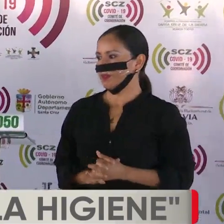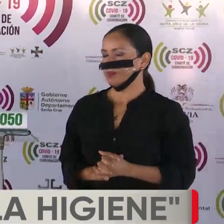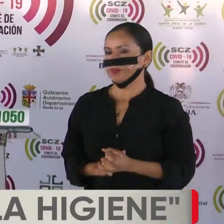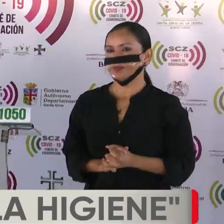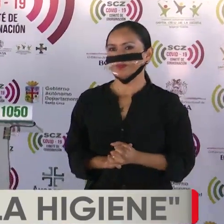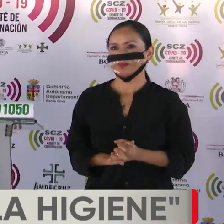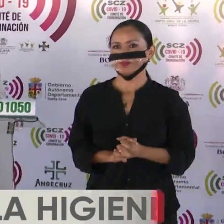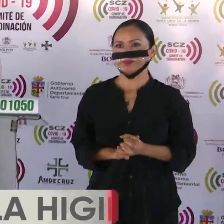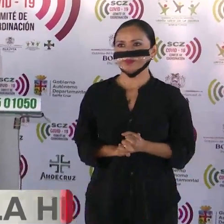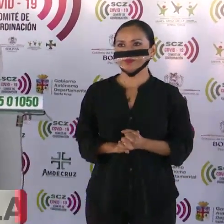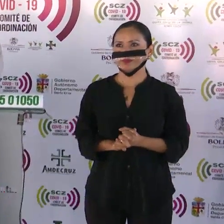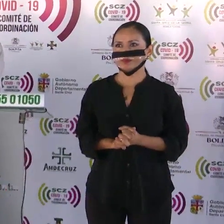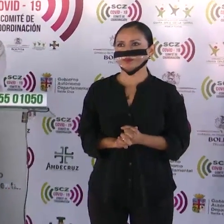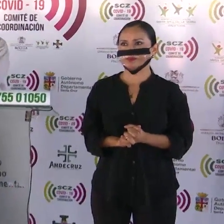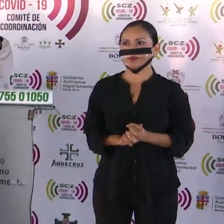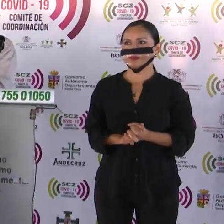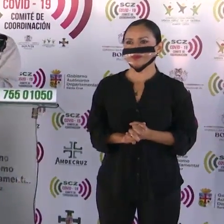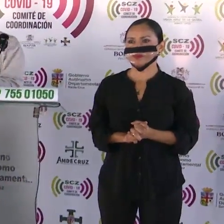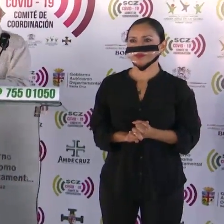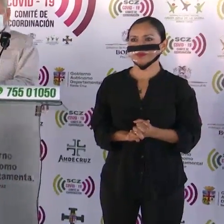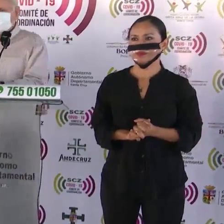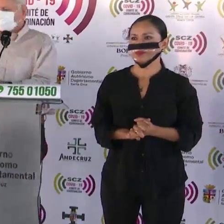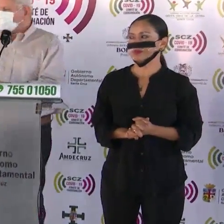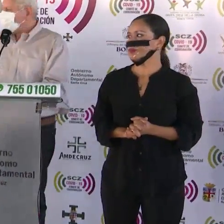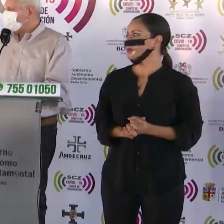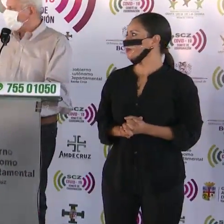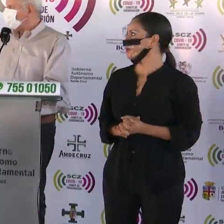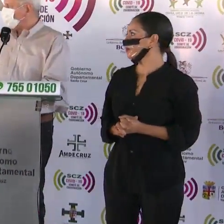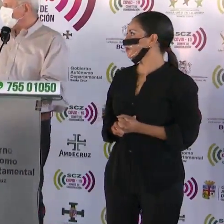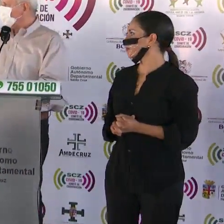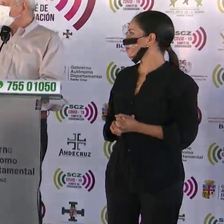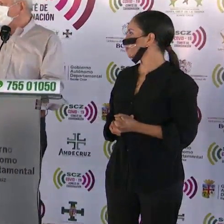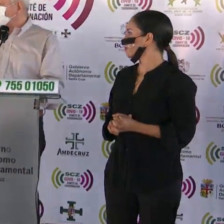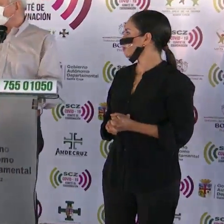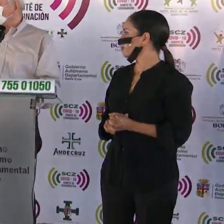en este momento, que estuvo acompañado también de otras autoridades aquí en el centro de operaciones de...